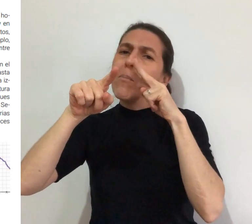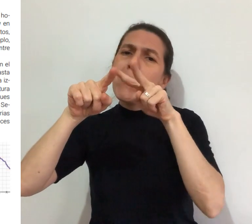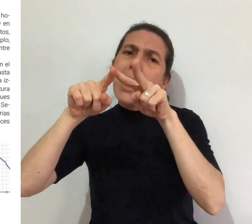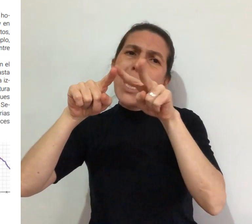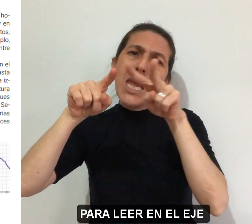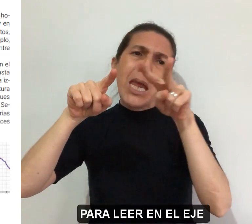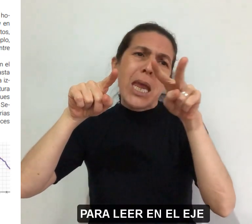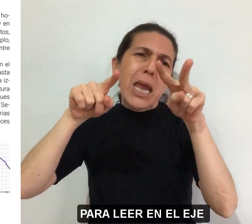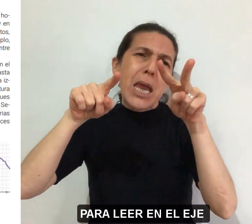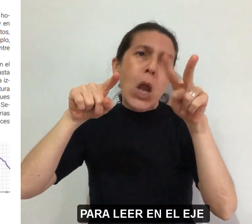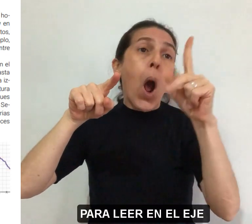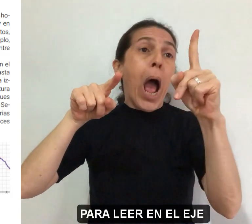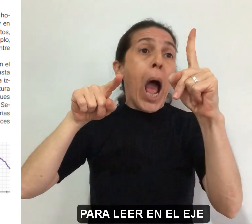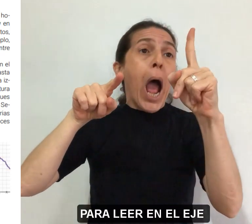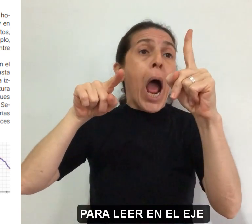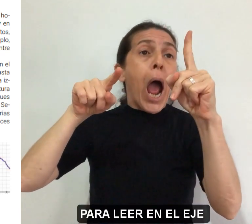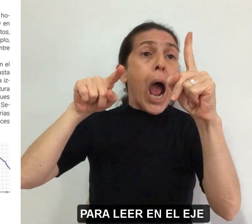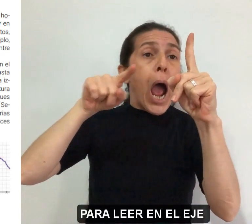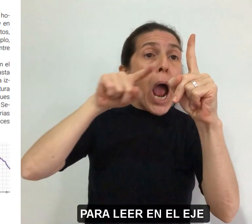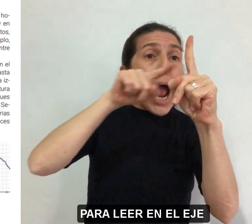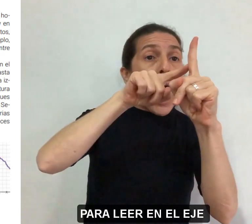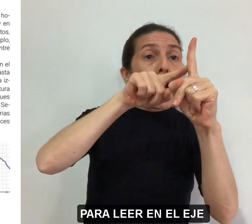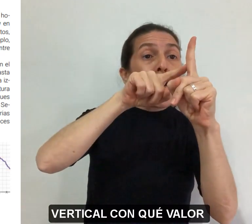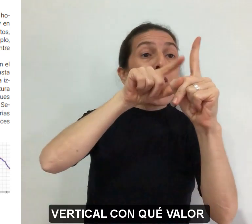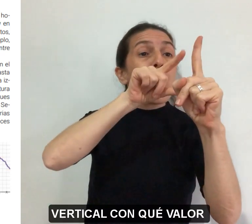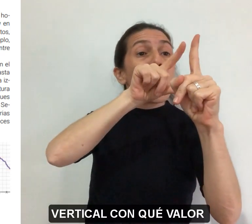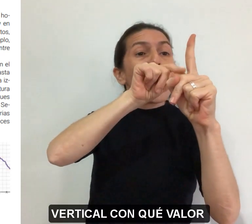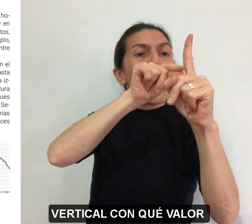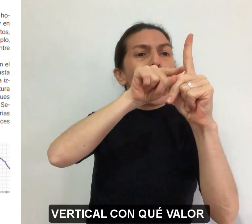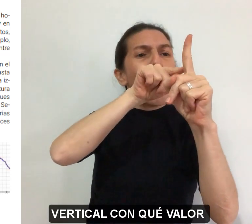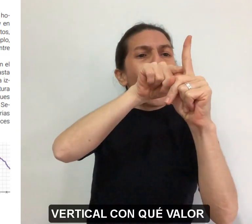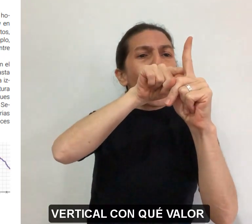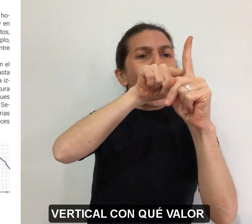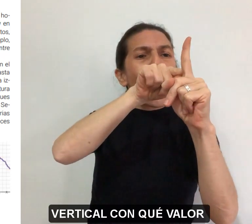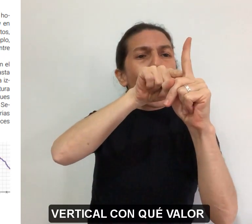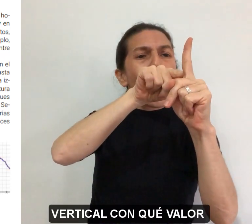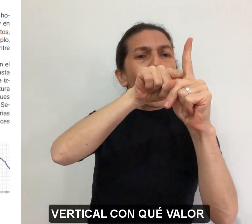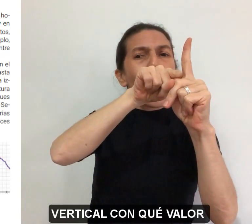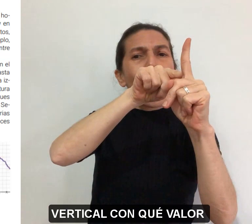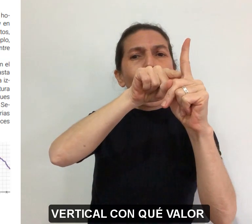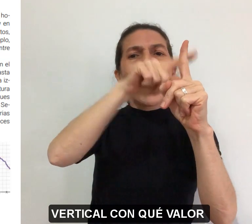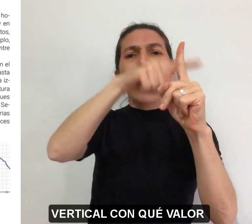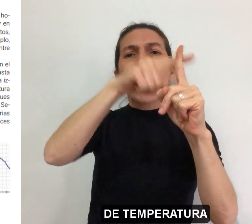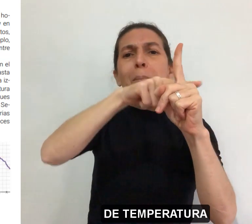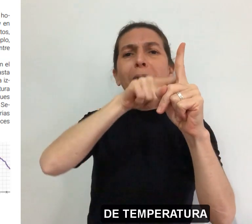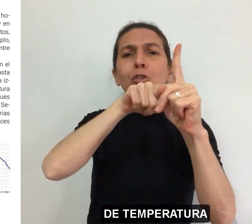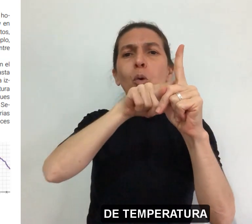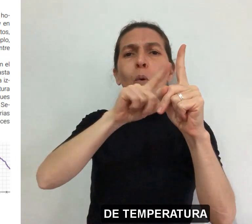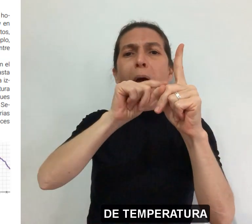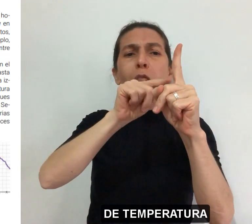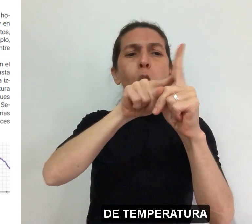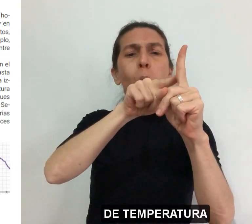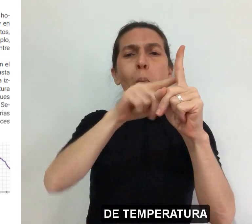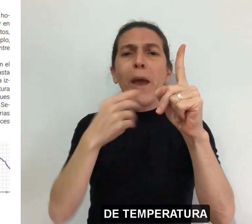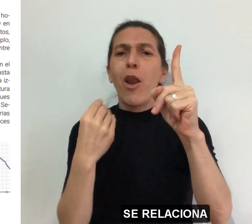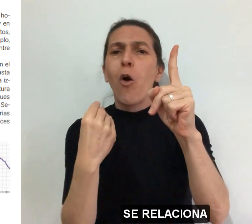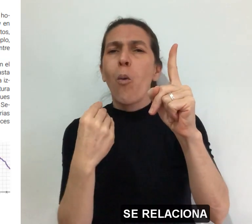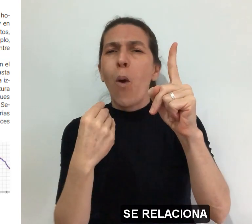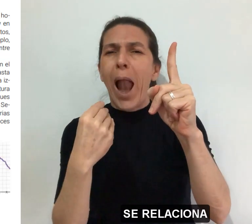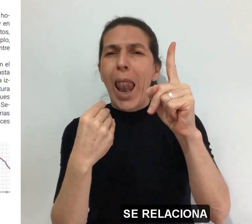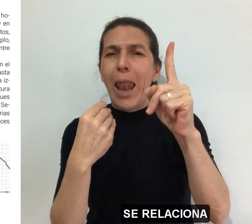para leer en el eje vertical, con qué valor de temperatura